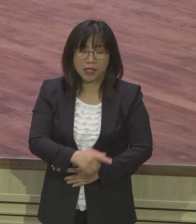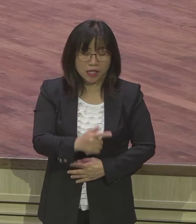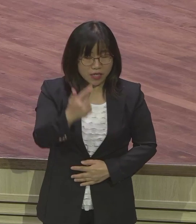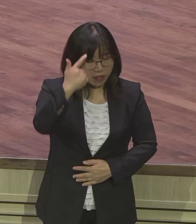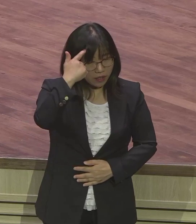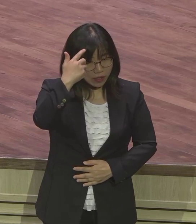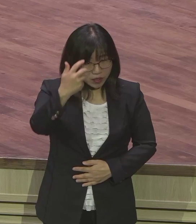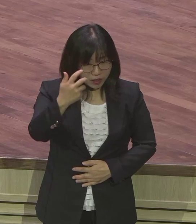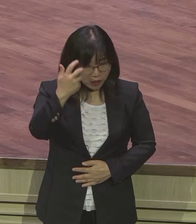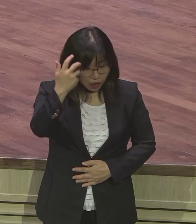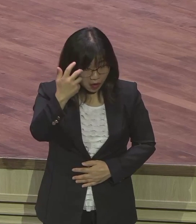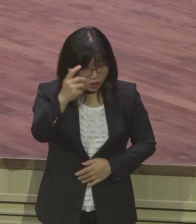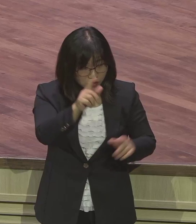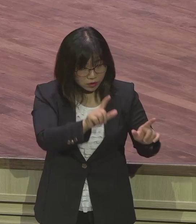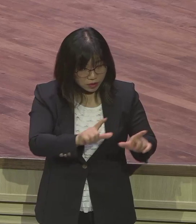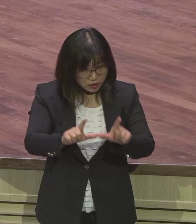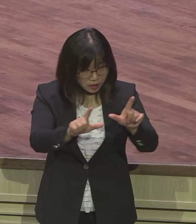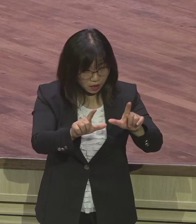생활적 타락이 시작됩니다